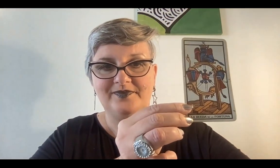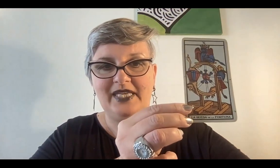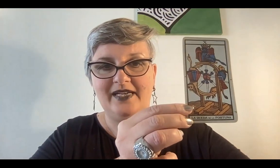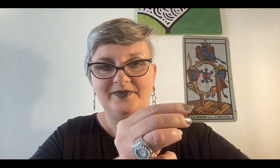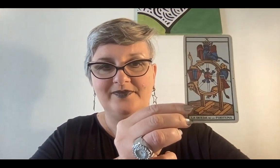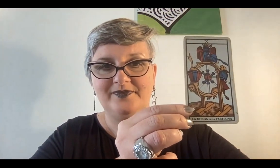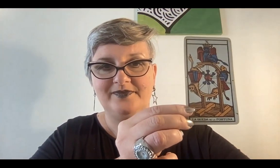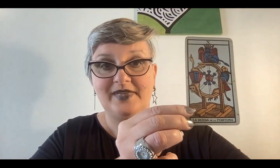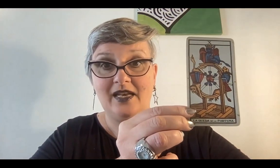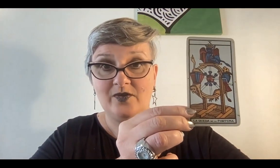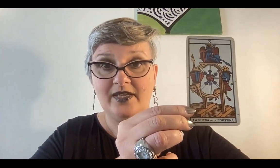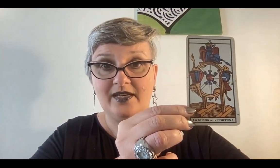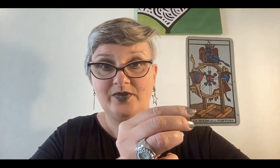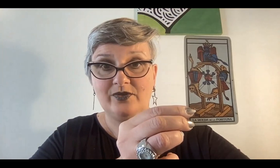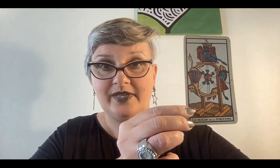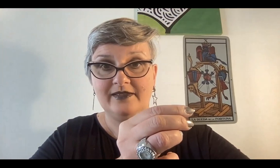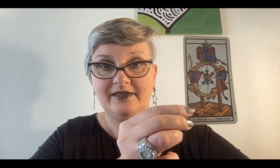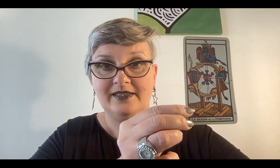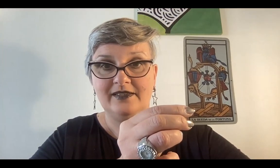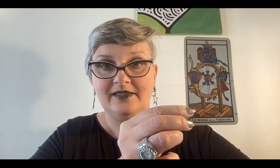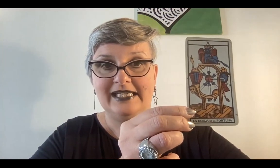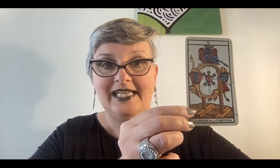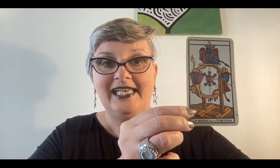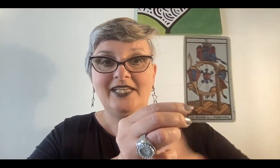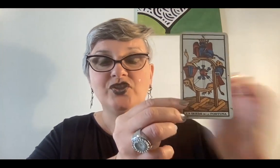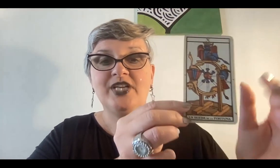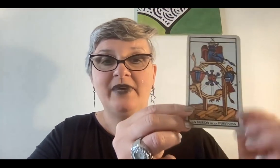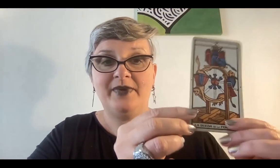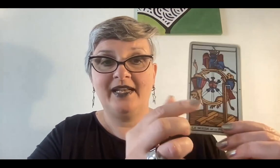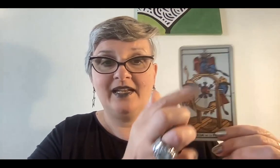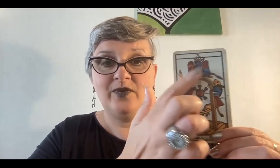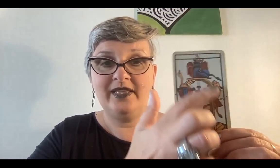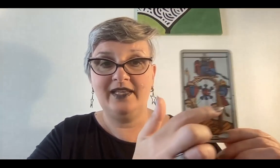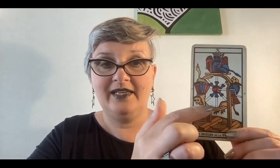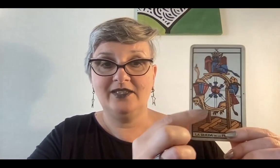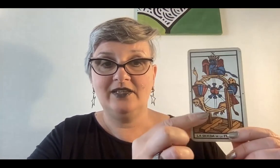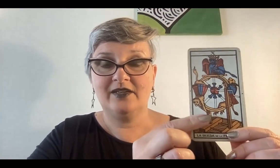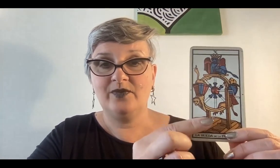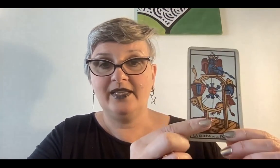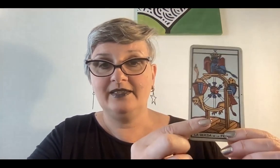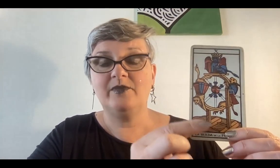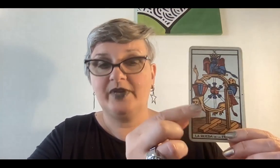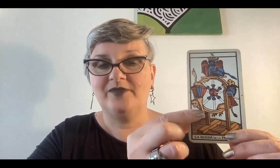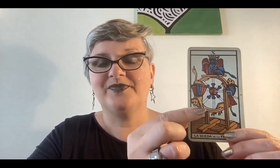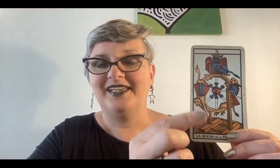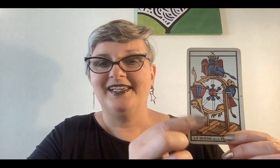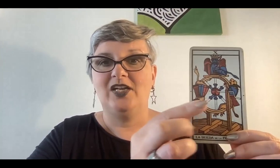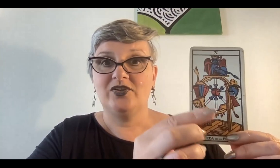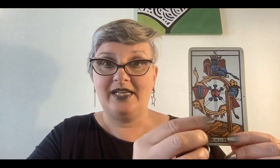mira, la rueda de la fortuna. Ellos llamaban a la rueda del año, la rueda, perdón, los